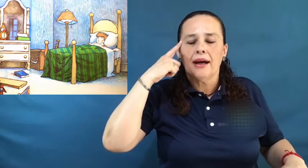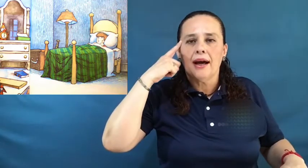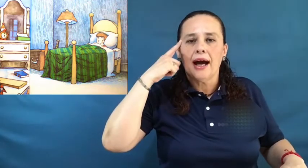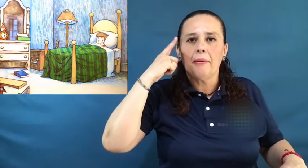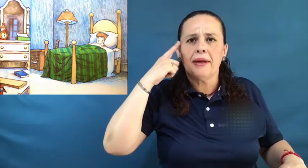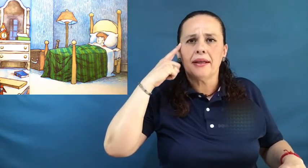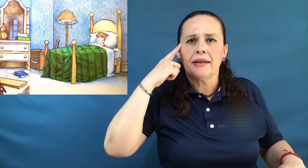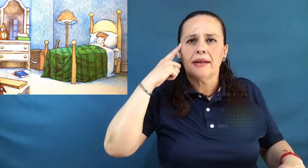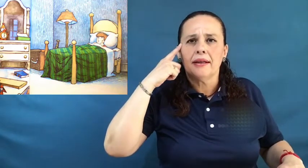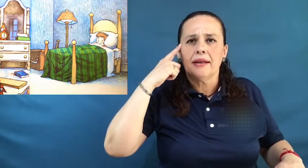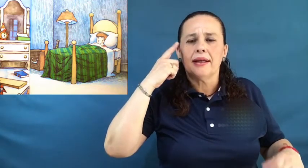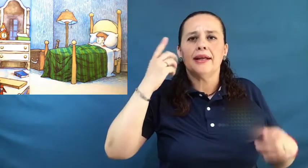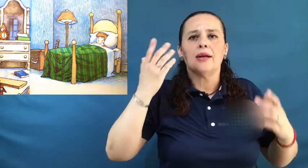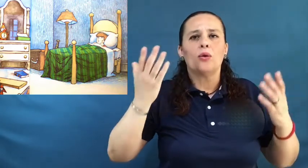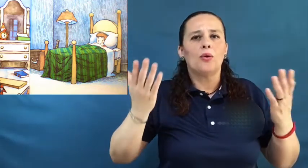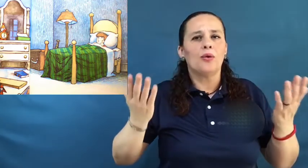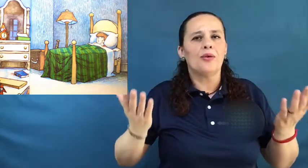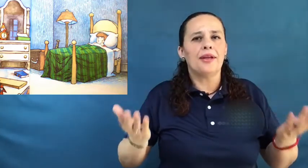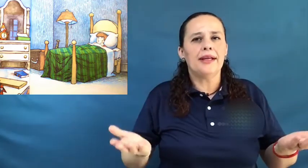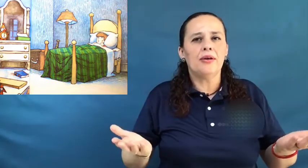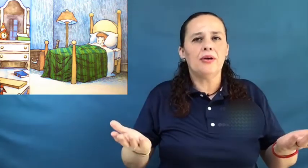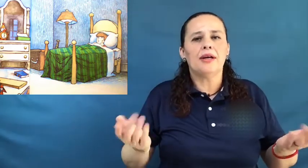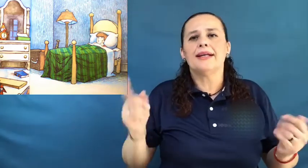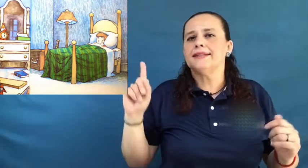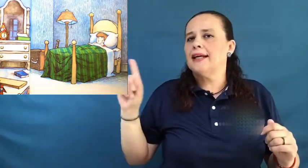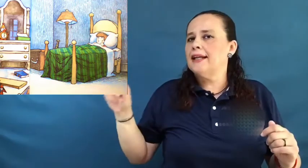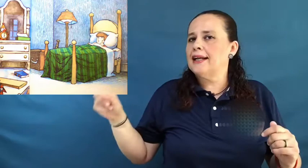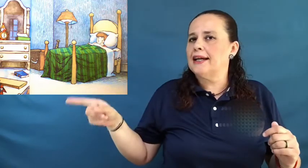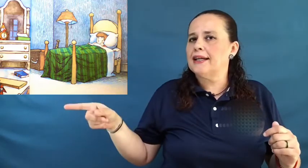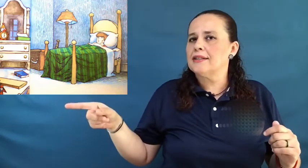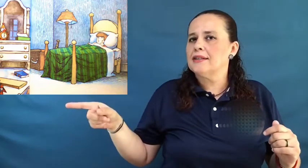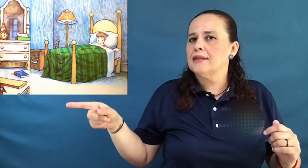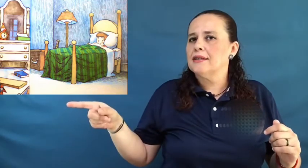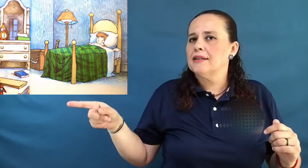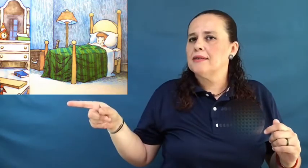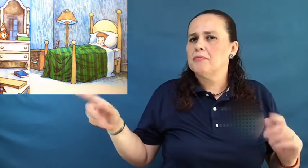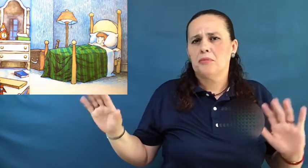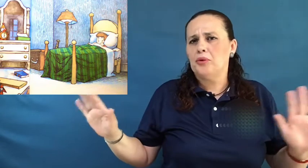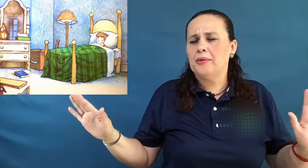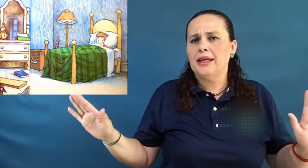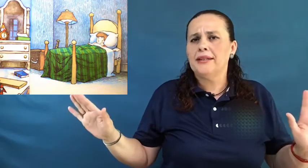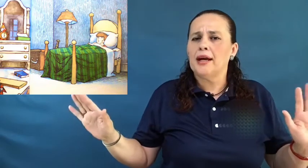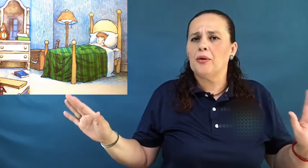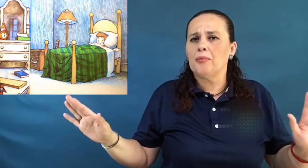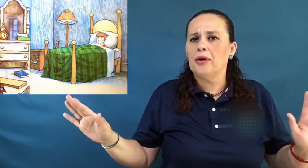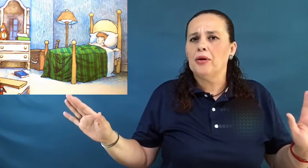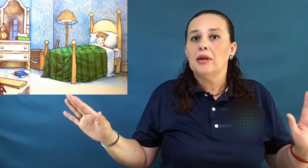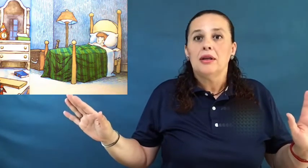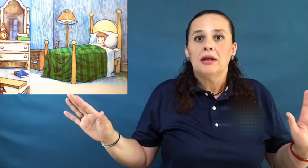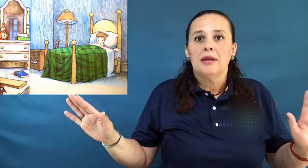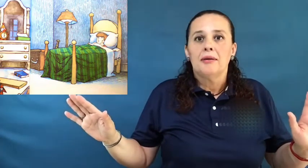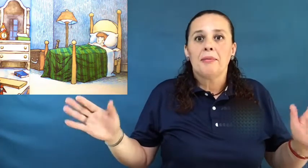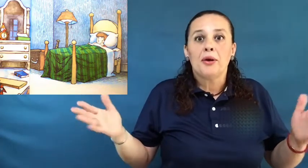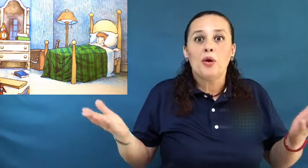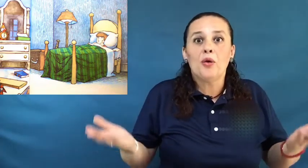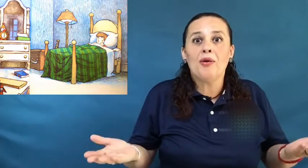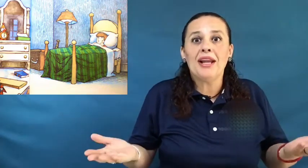A ver, el cocodrilo está en el garage. Muy bien, ya comió. Pero luego en la